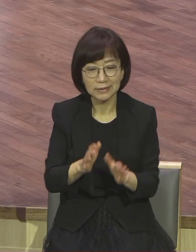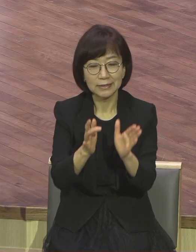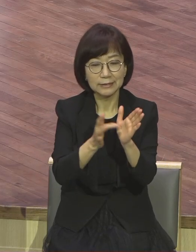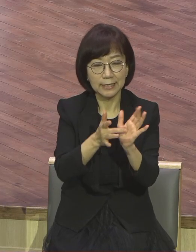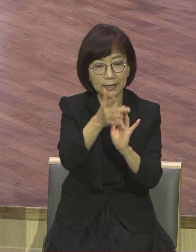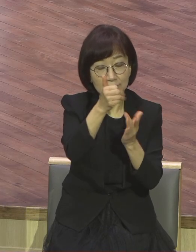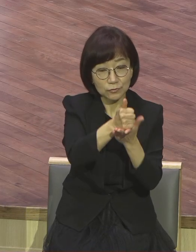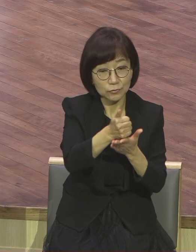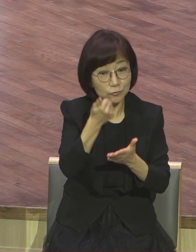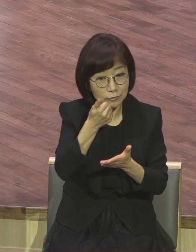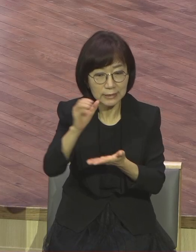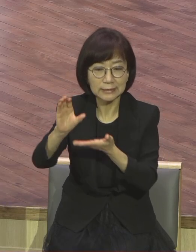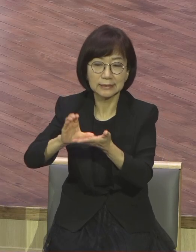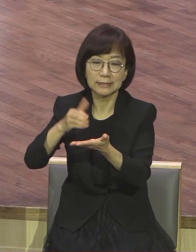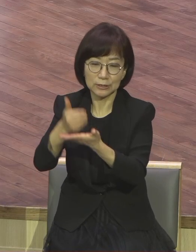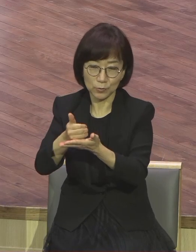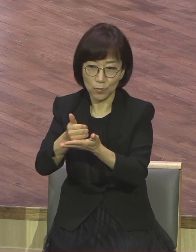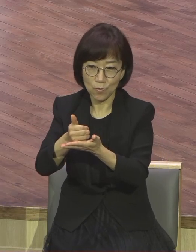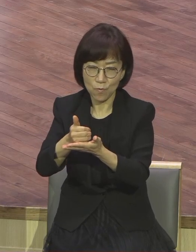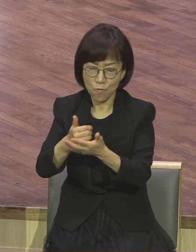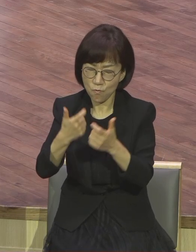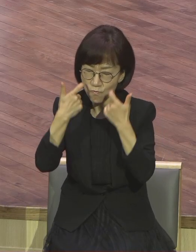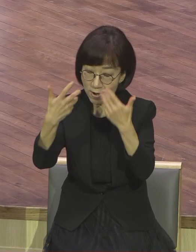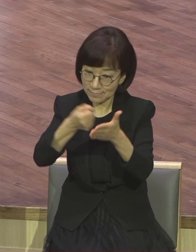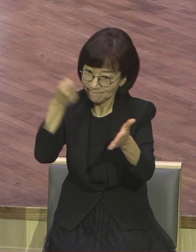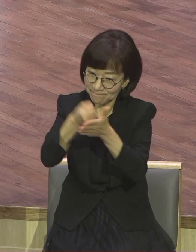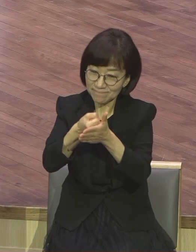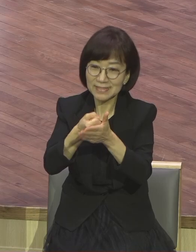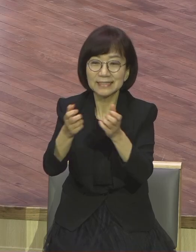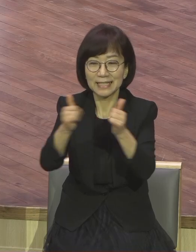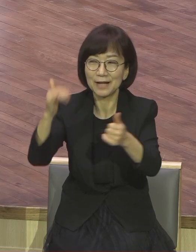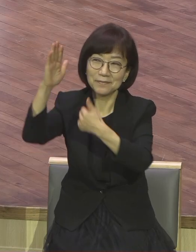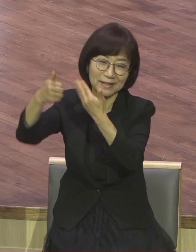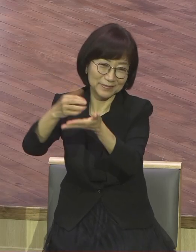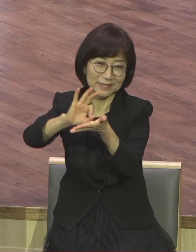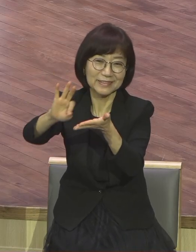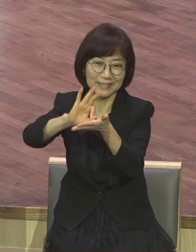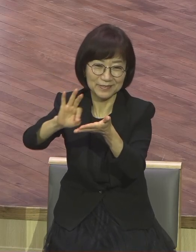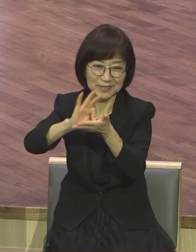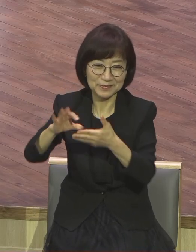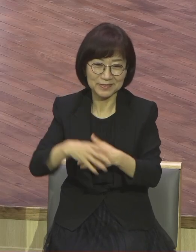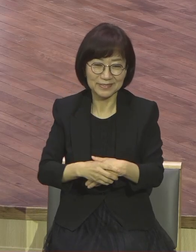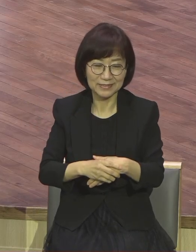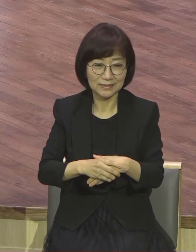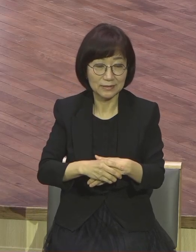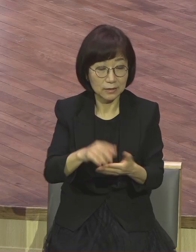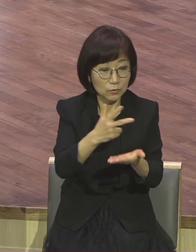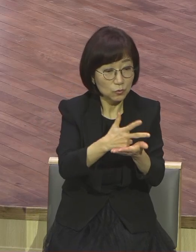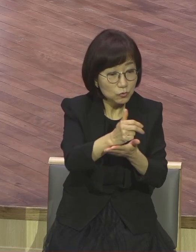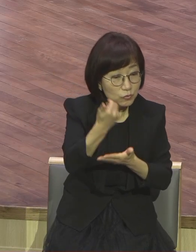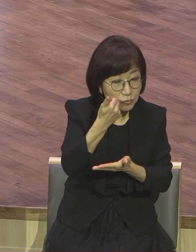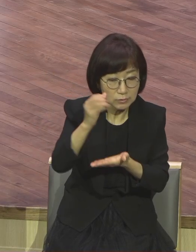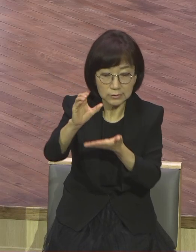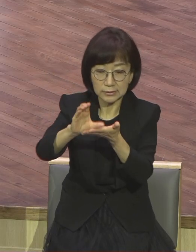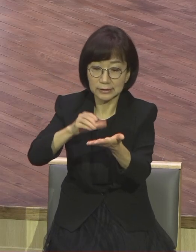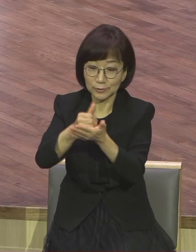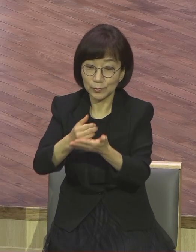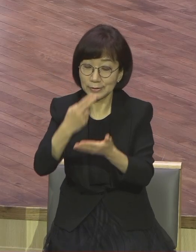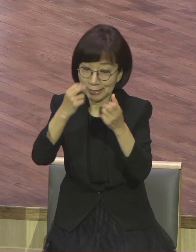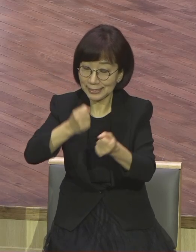인생에 해답난 사람을 말합니다. 주는 그리소시오 살아계신 하나님의 아들이십니다. 영적으로